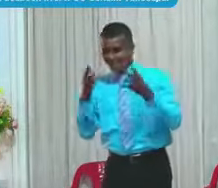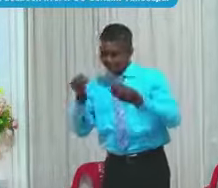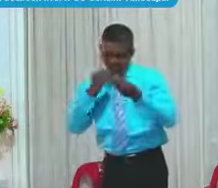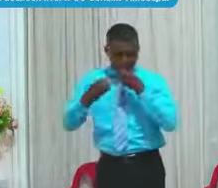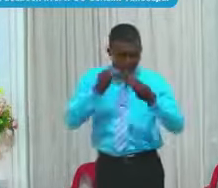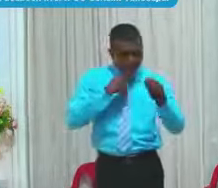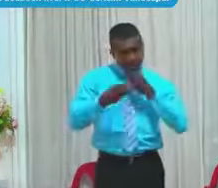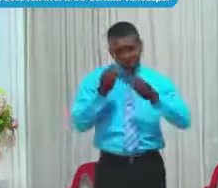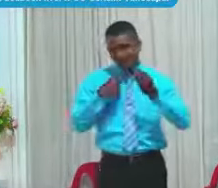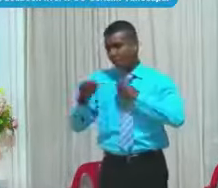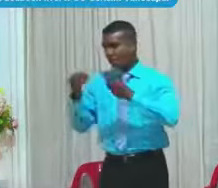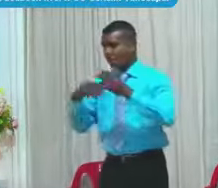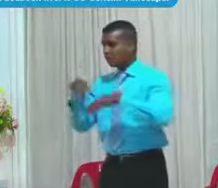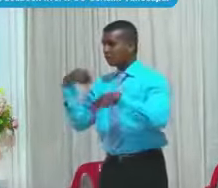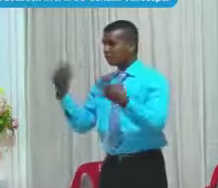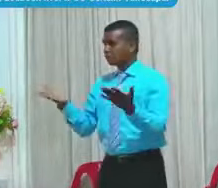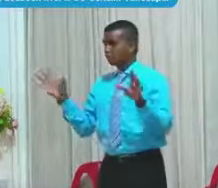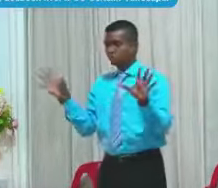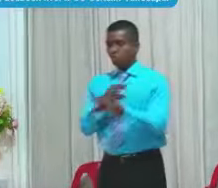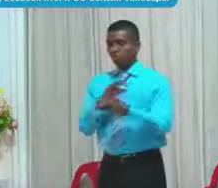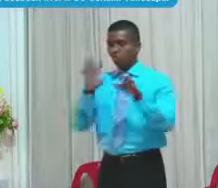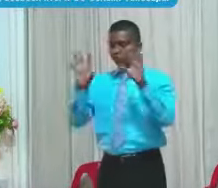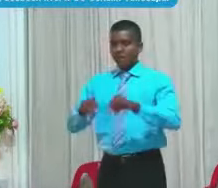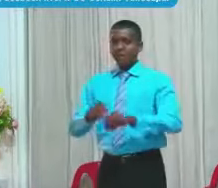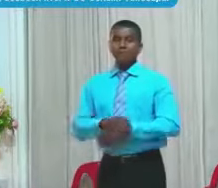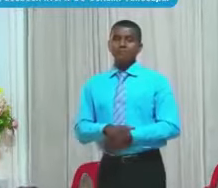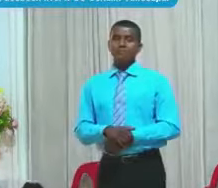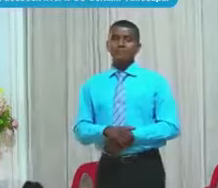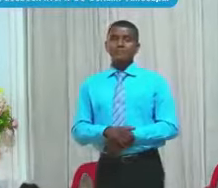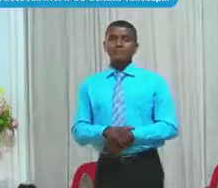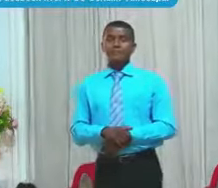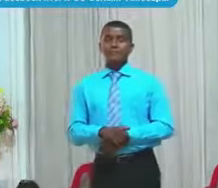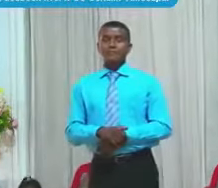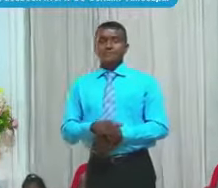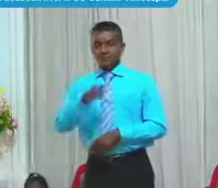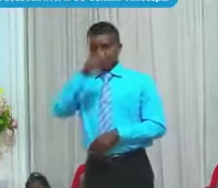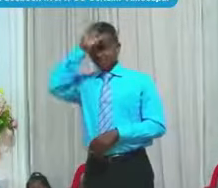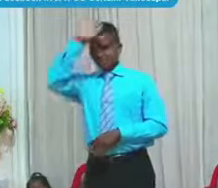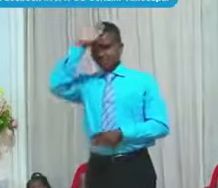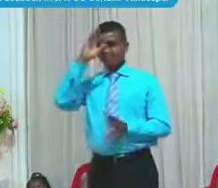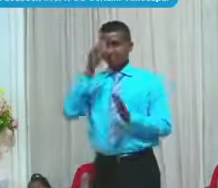Lo Leen En Daniel 13 O 14 En La Biblia Católica